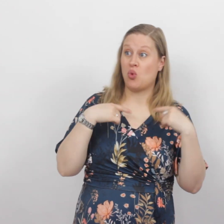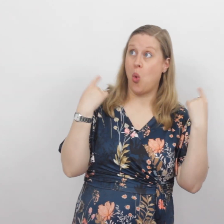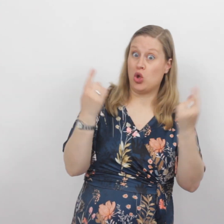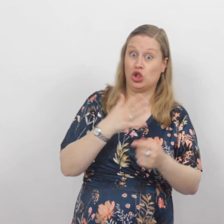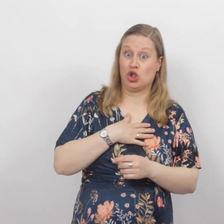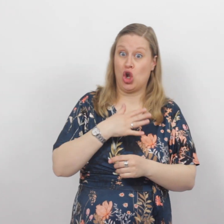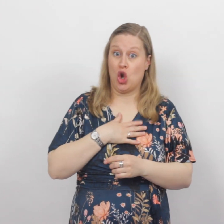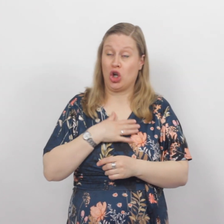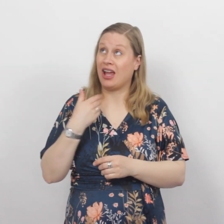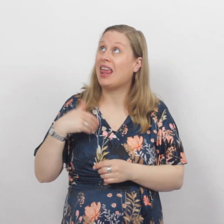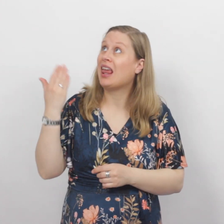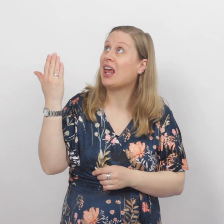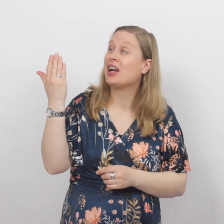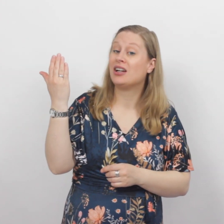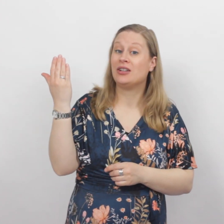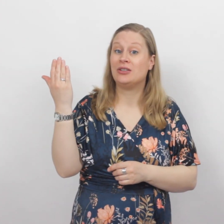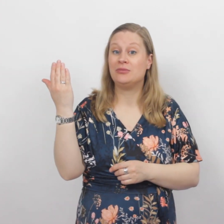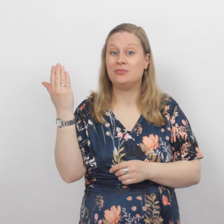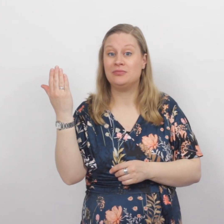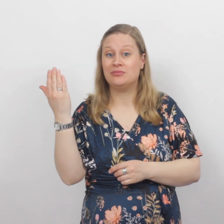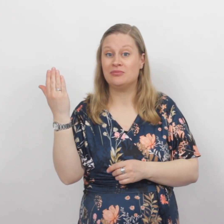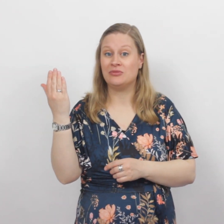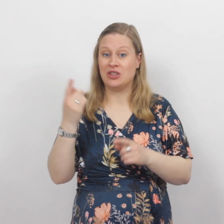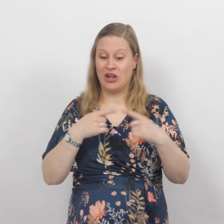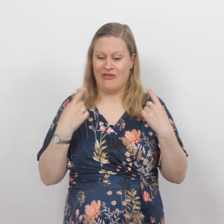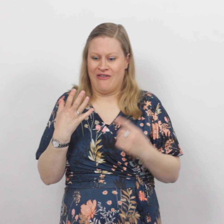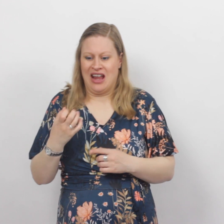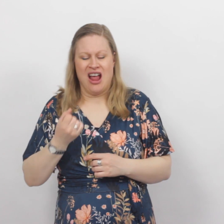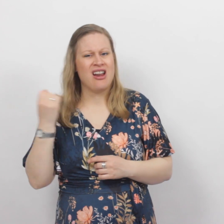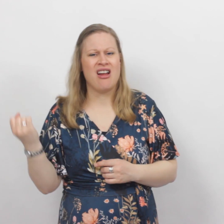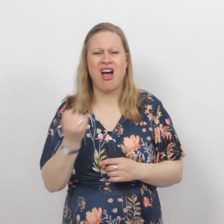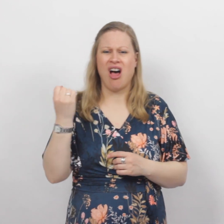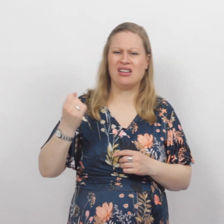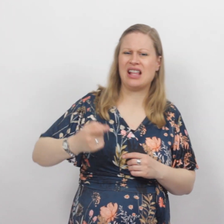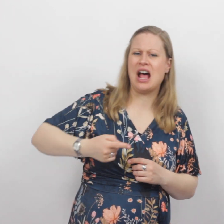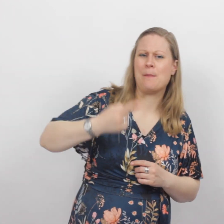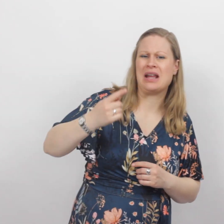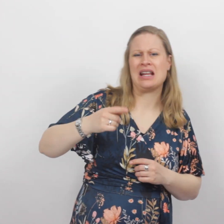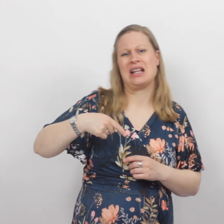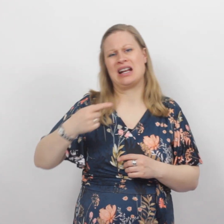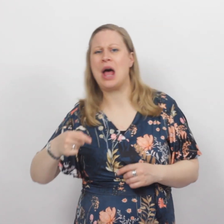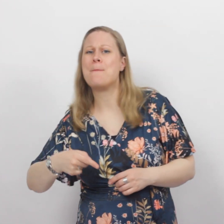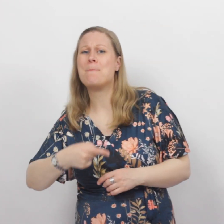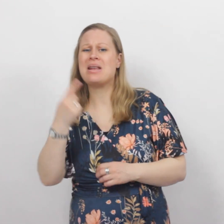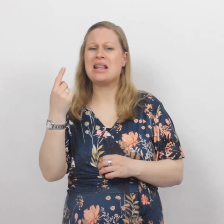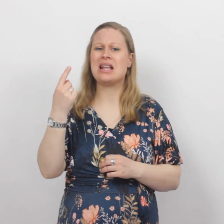ons gelukkig heer We willen altijd meer en meer